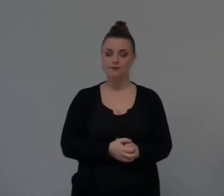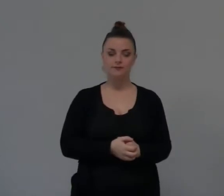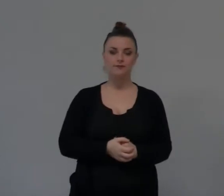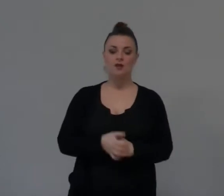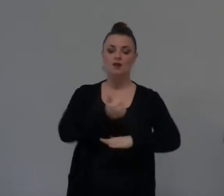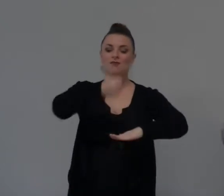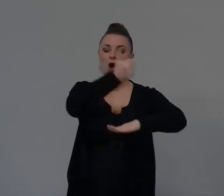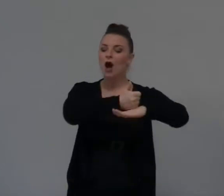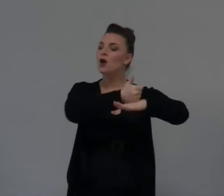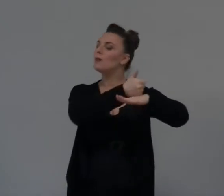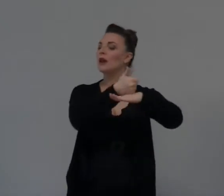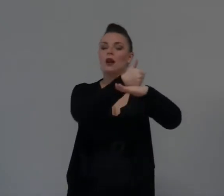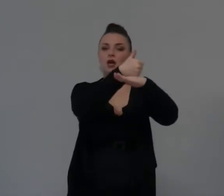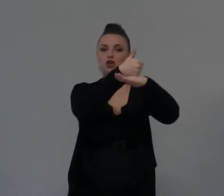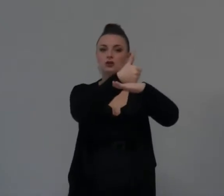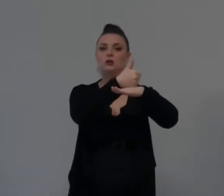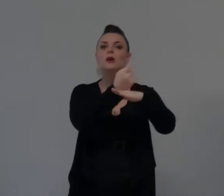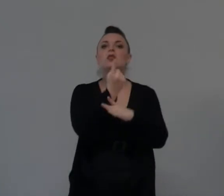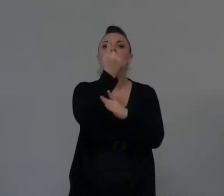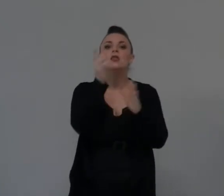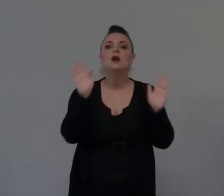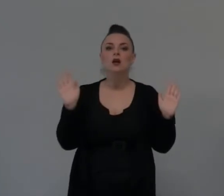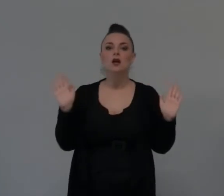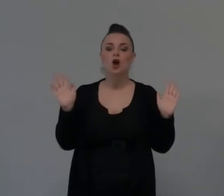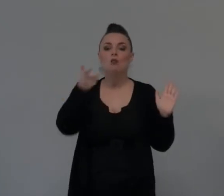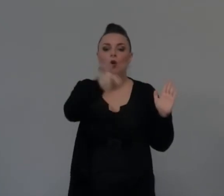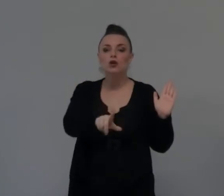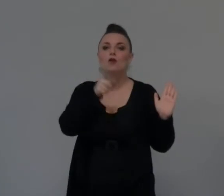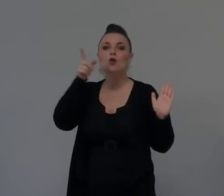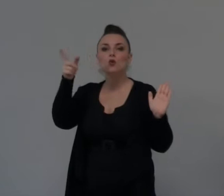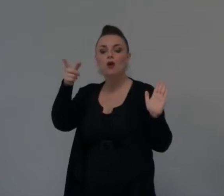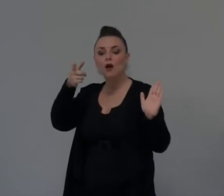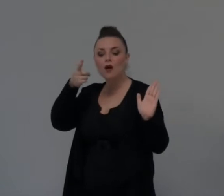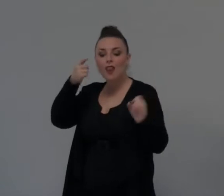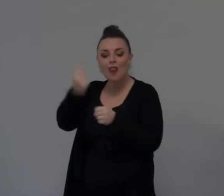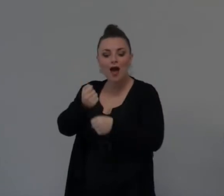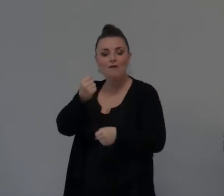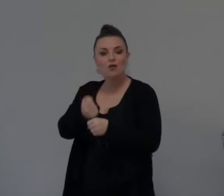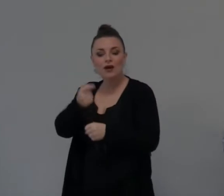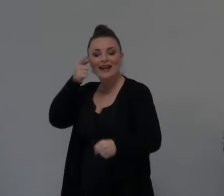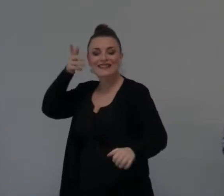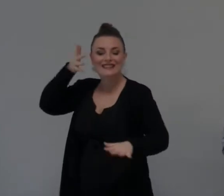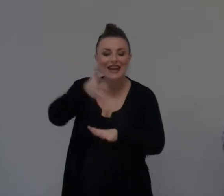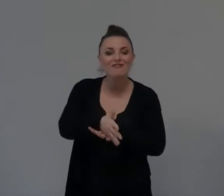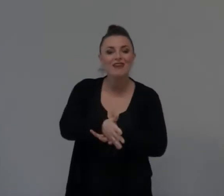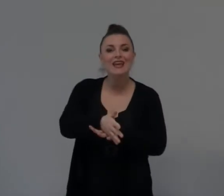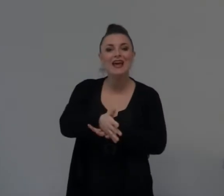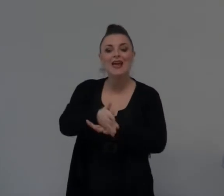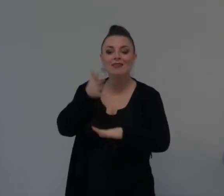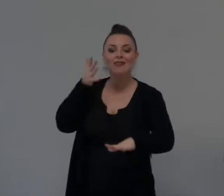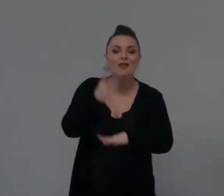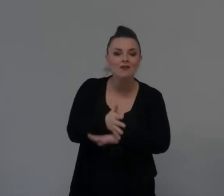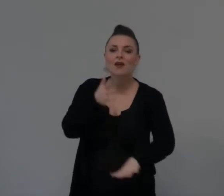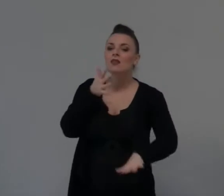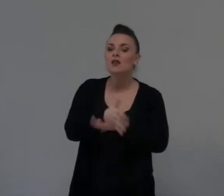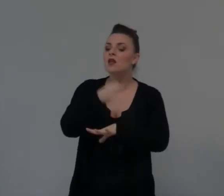tutta la storia reale è Dio attraverso la sua confidenza. E' Dio che opera in tutta